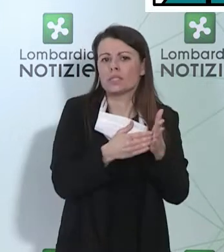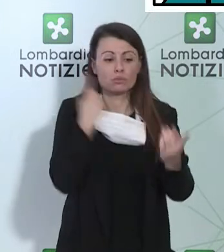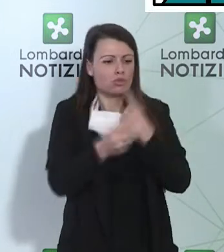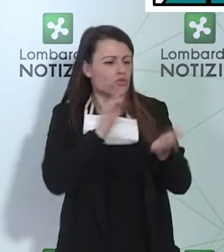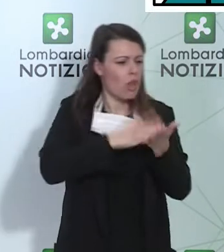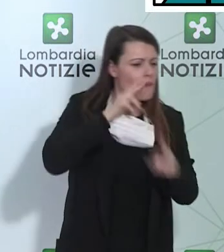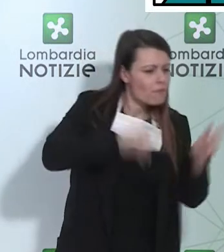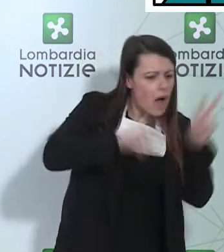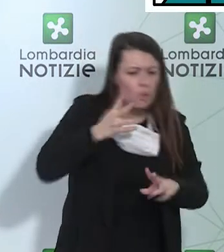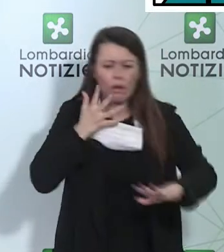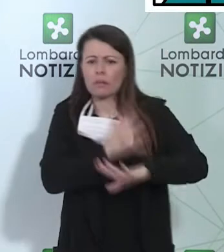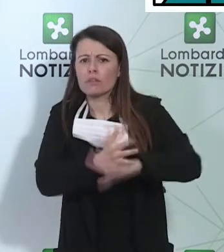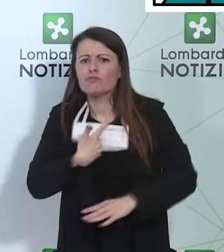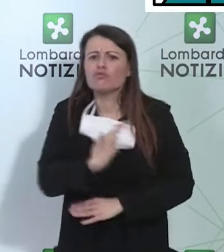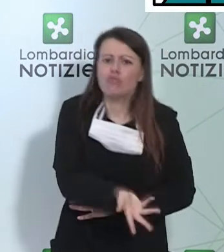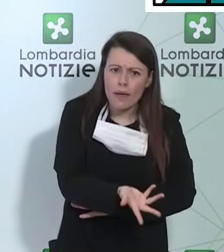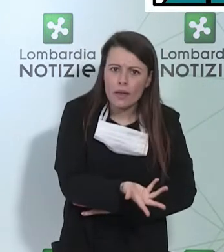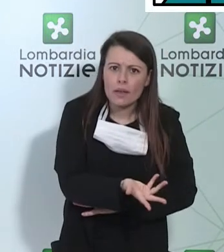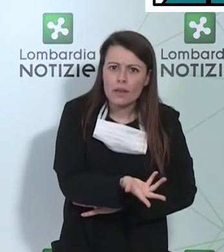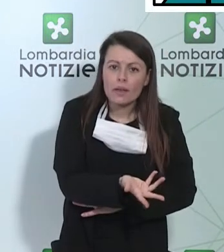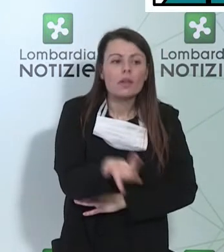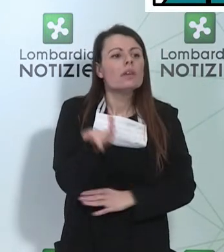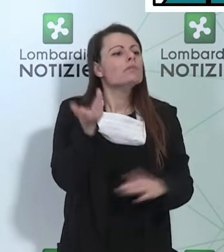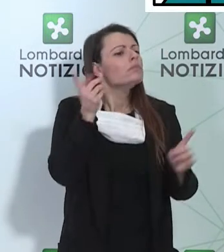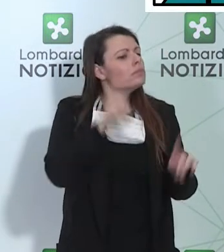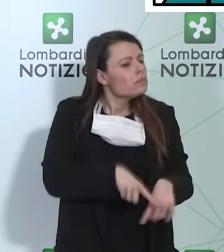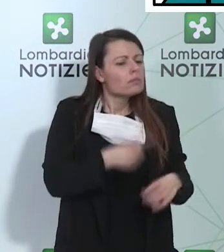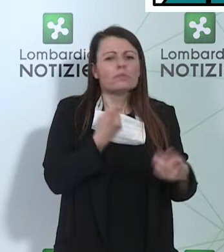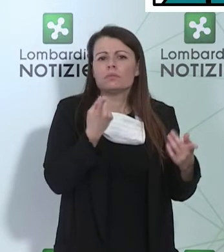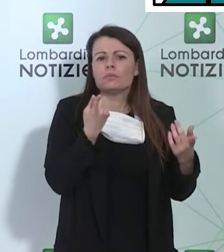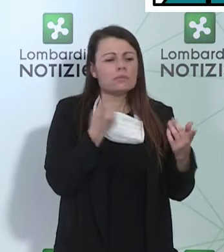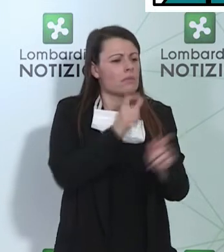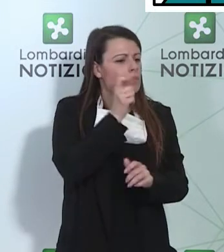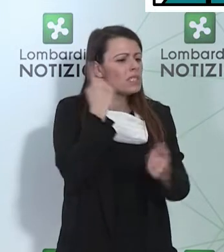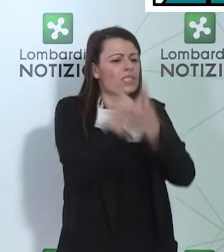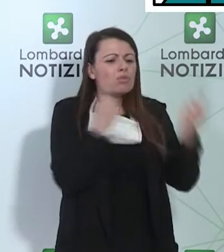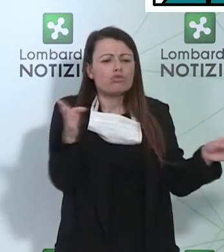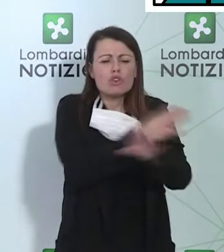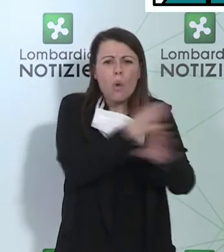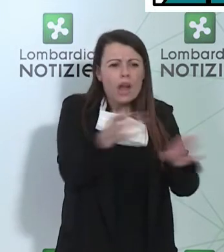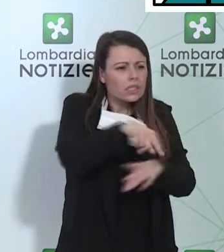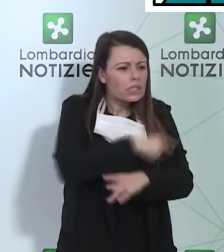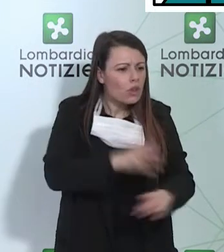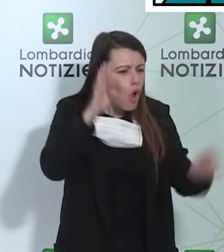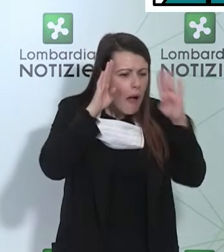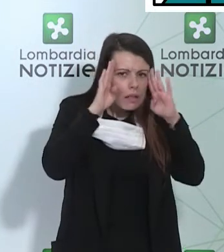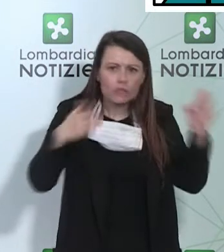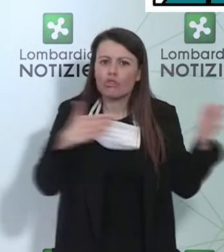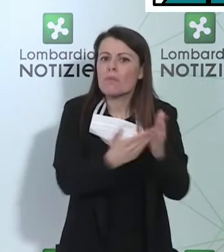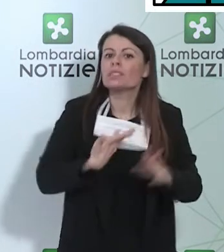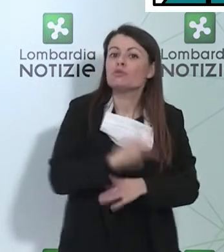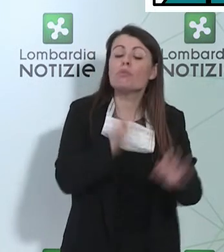intervenendo, stanno sottoponendo ad esame attento tutte le situazioni delle RSA.